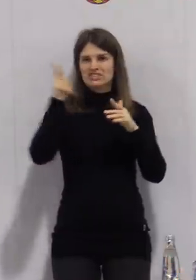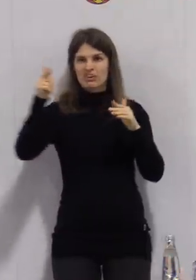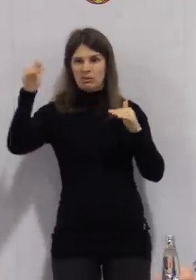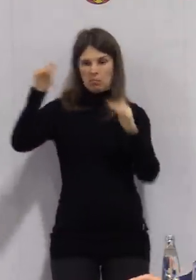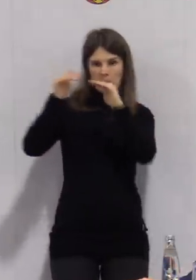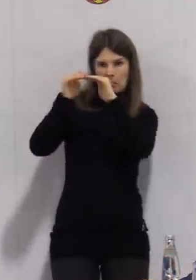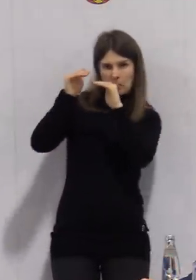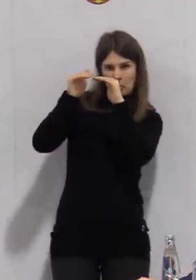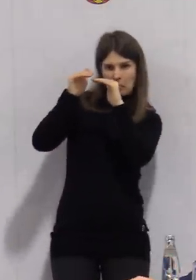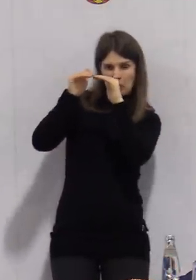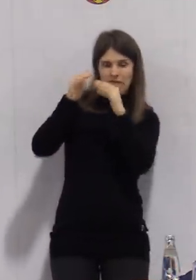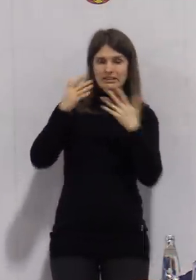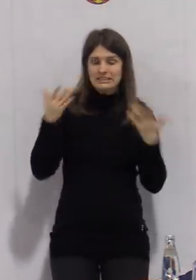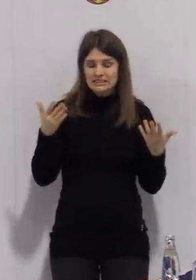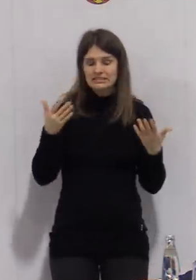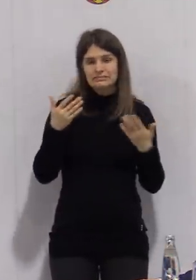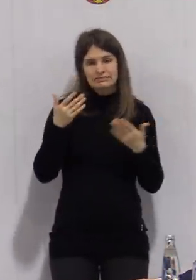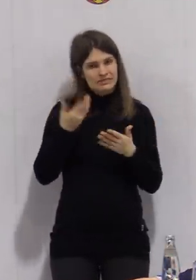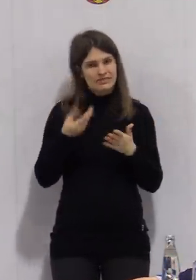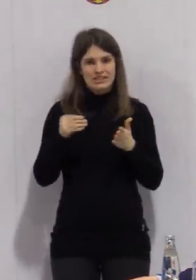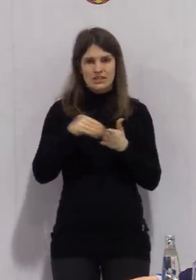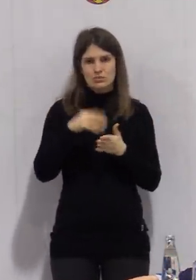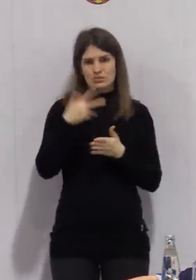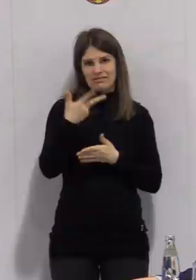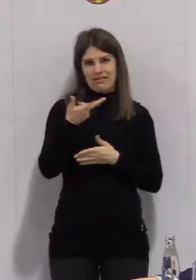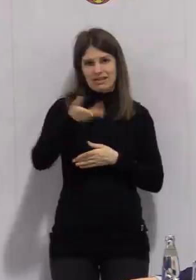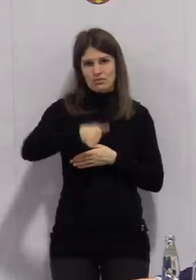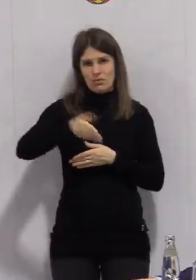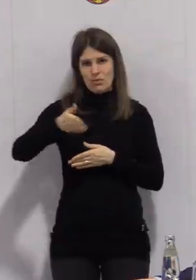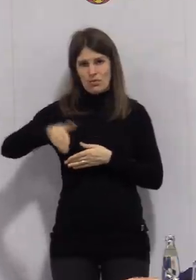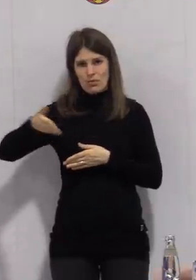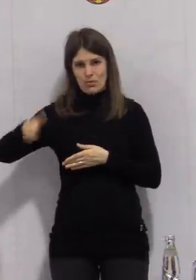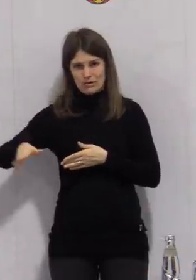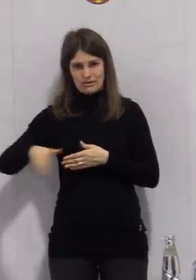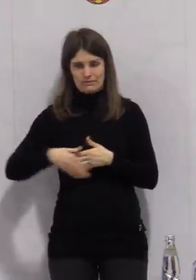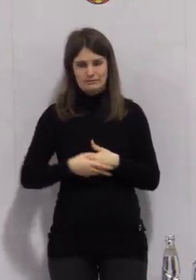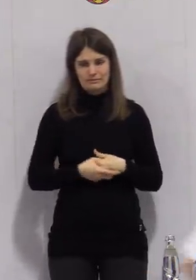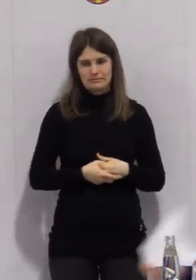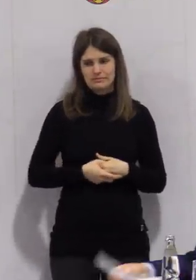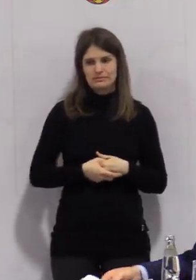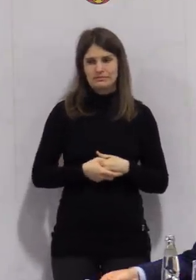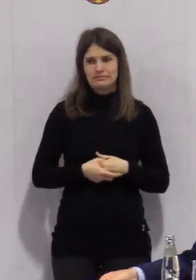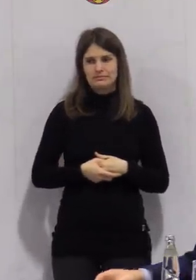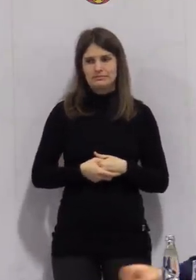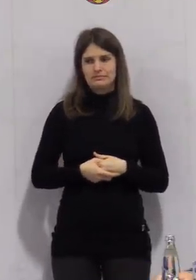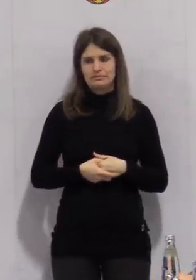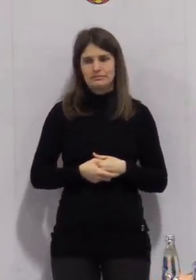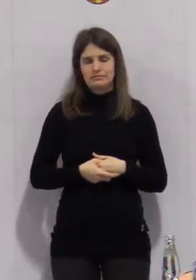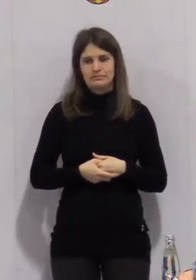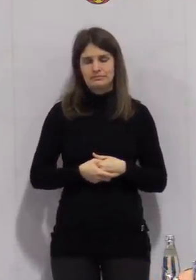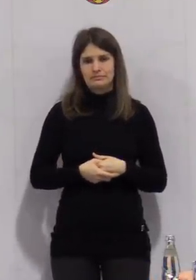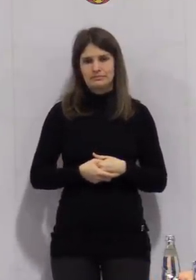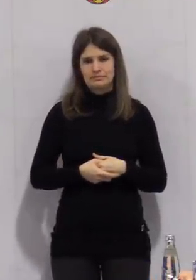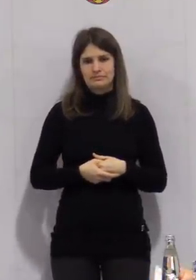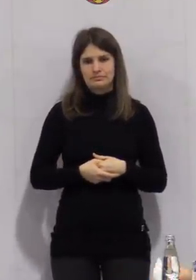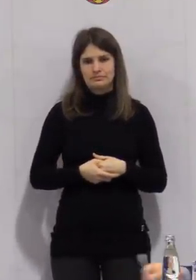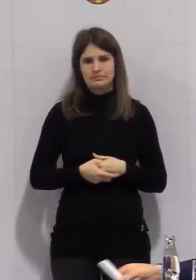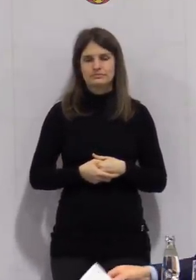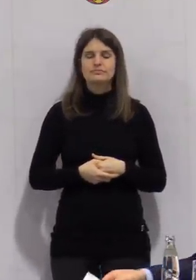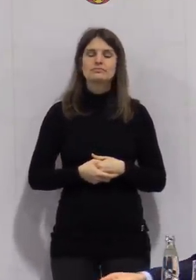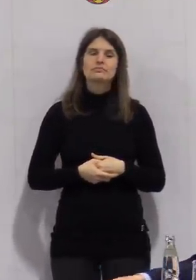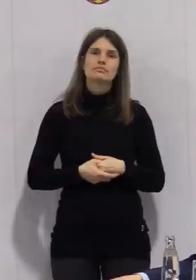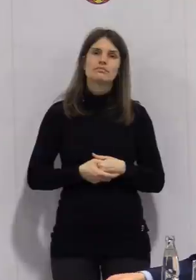sind auch weiter drei Todesfälle zu beklagen. Zu der Anzahl der